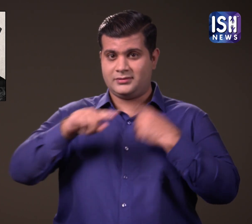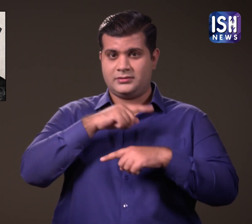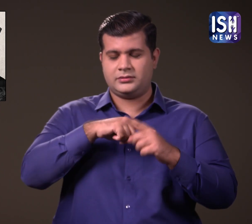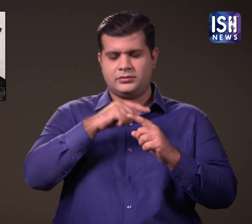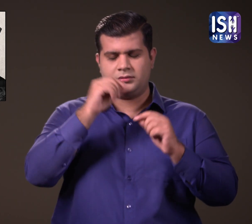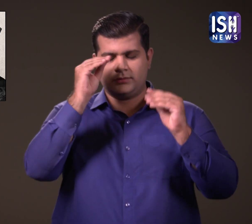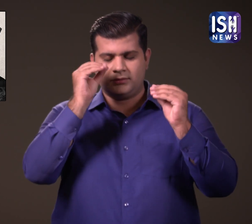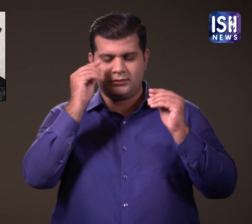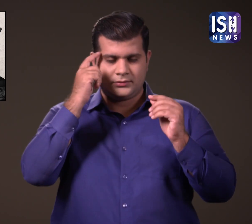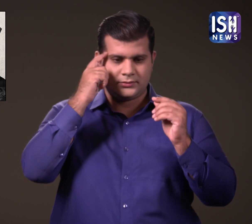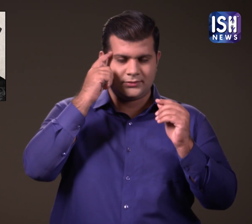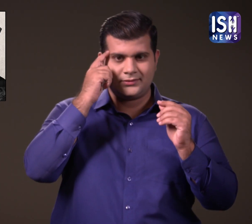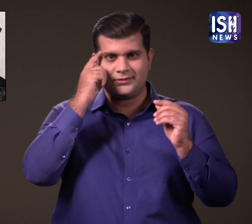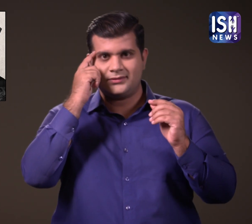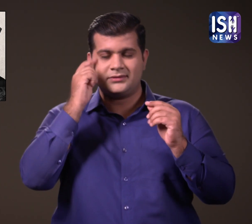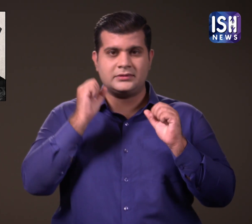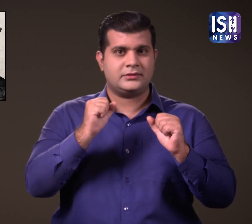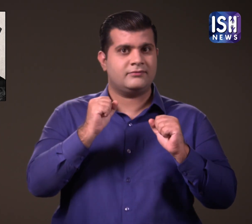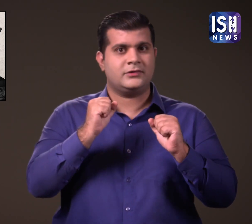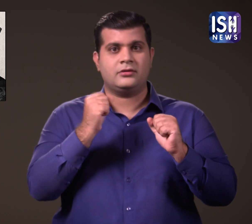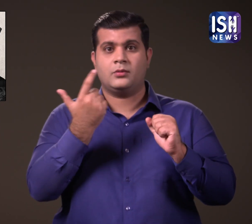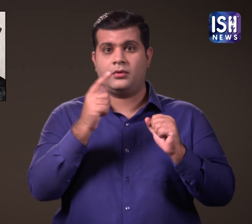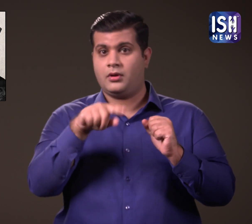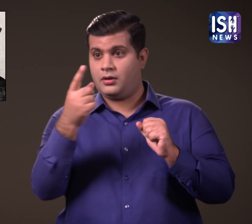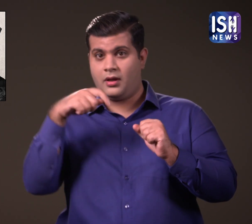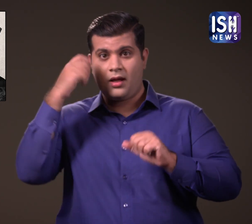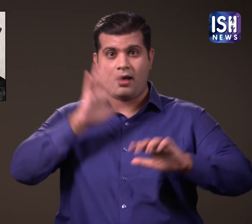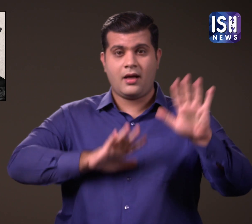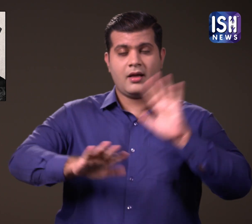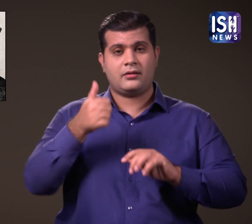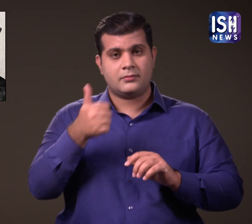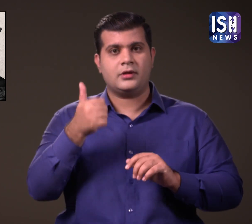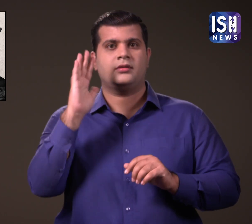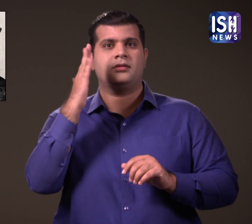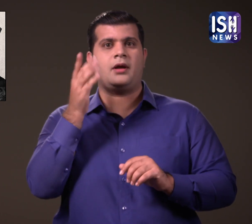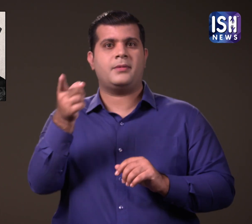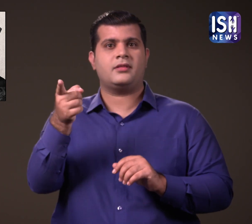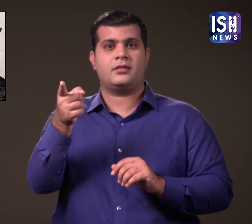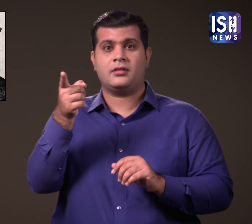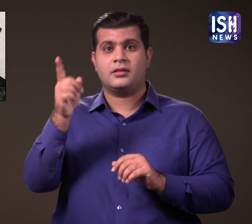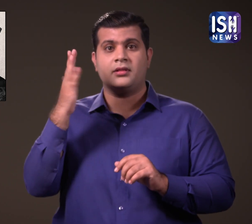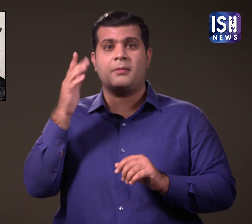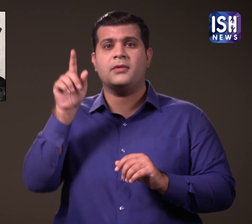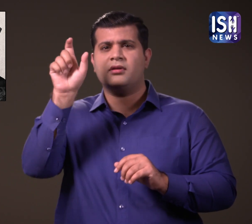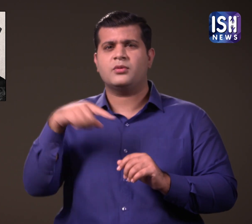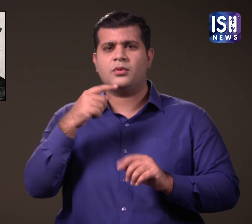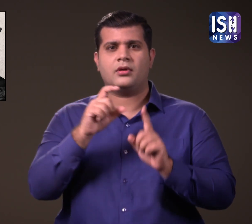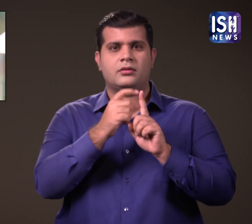हालाकि जजों को फिल्म असूरन के लिए उनके और तमिल अभिनेता धनुष की बीच चयन करने में मुश्किल